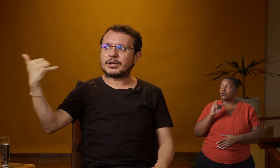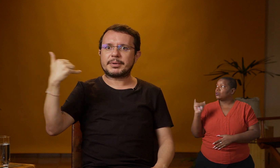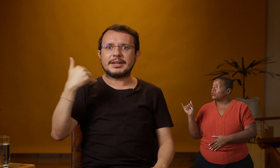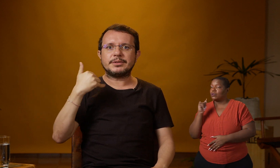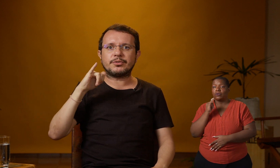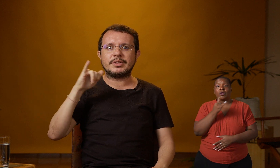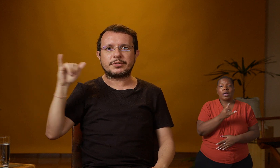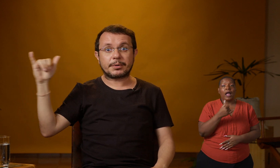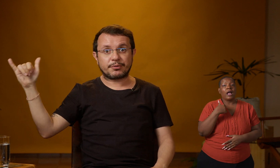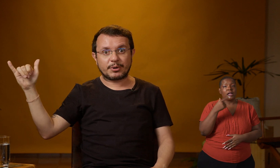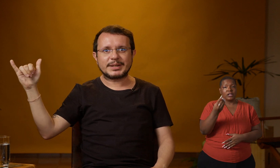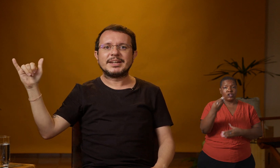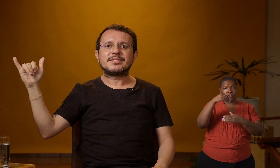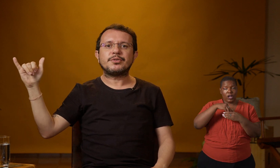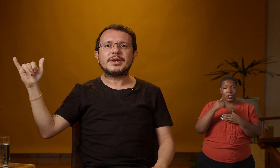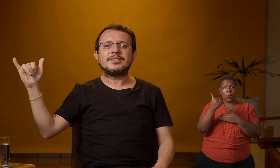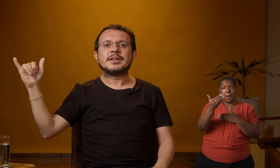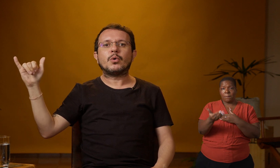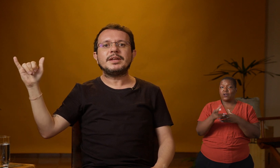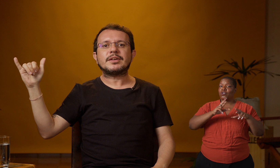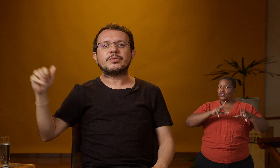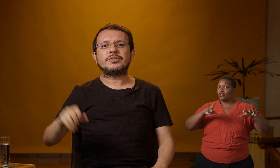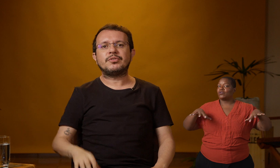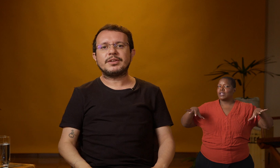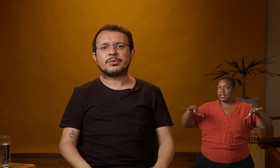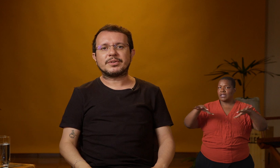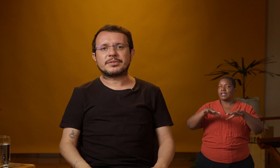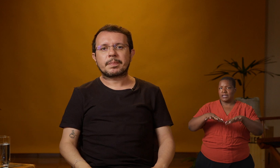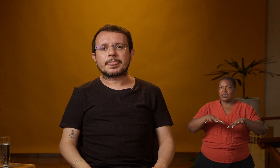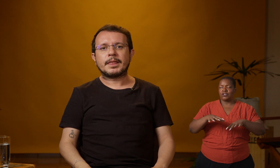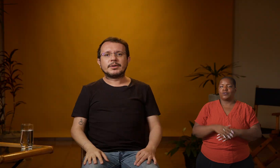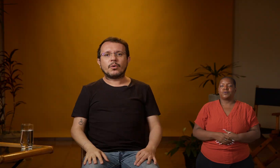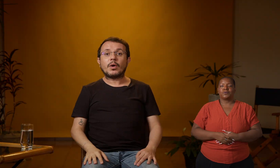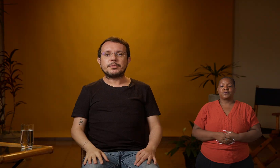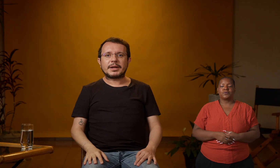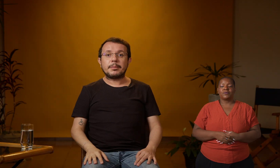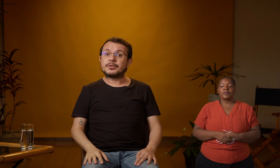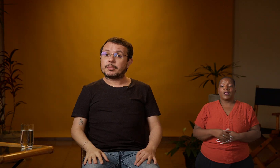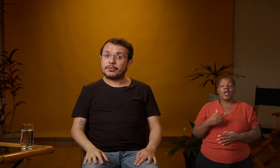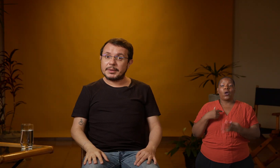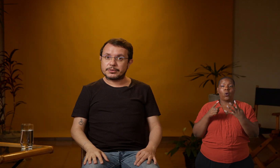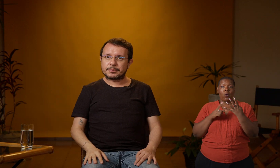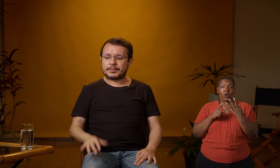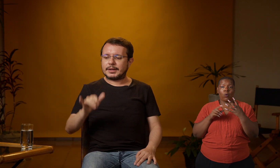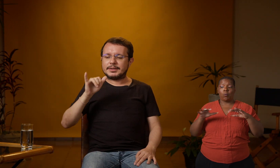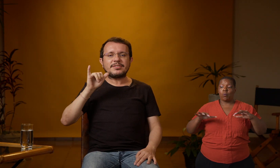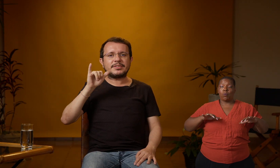fora para dentro, de dentro para fora. São diferentes orientações e direções. O quarto parâmetro é o movimento. Nesse